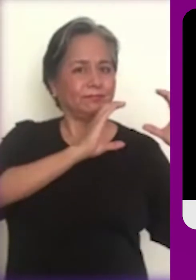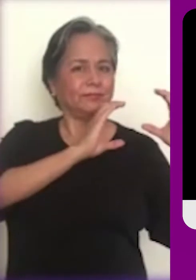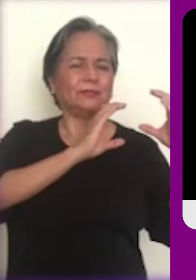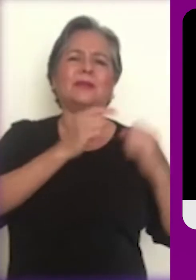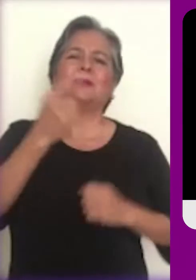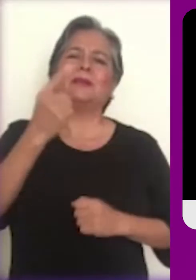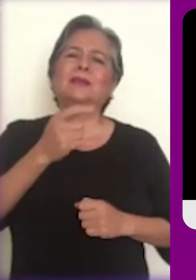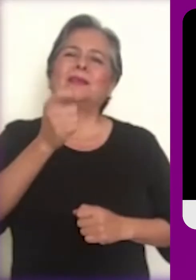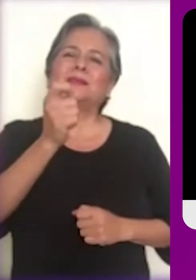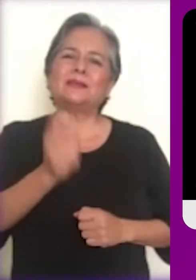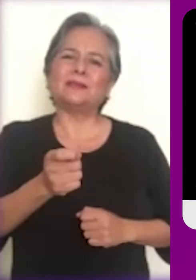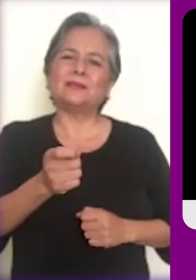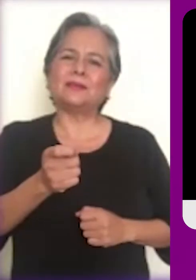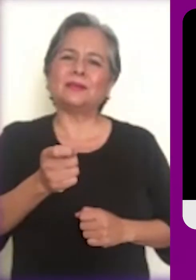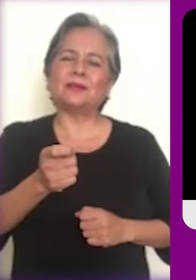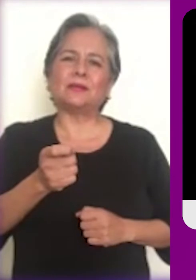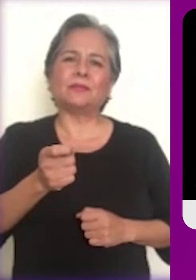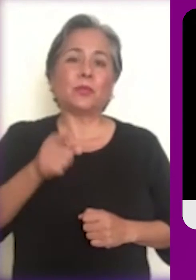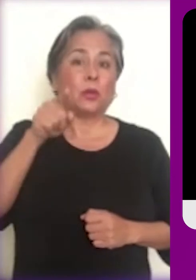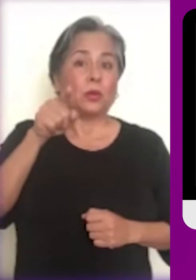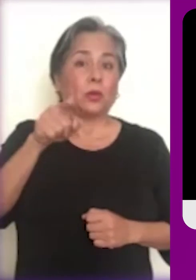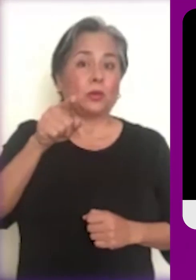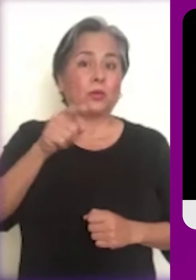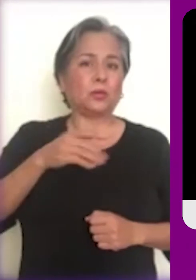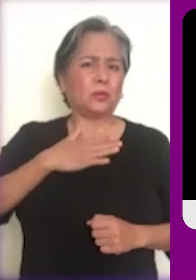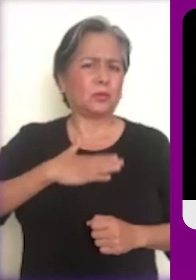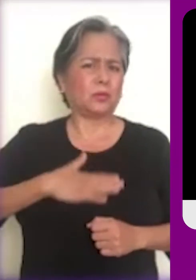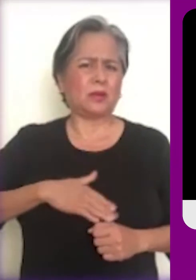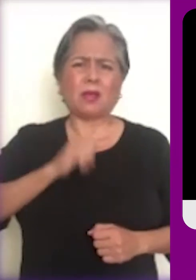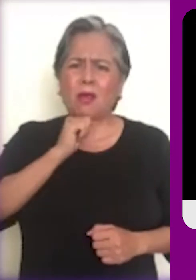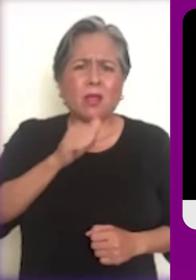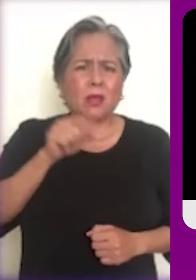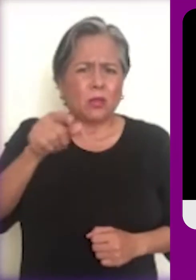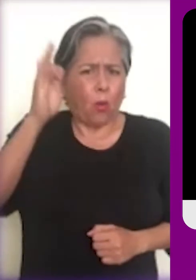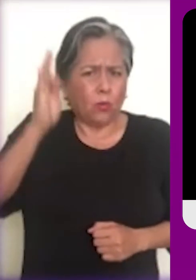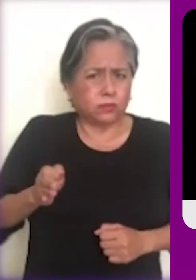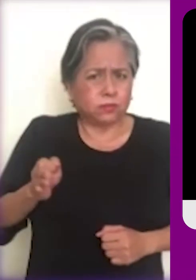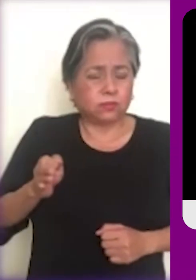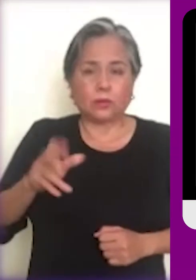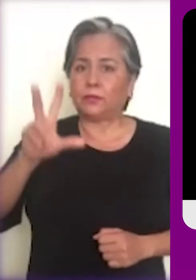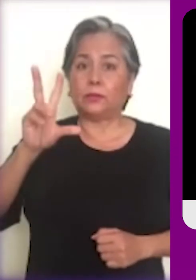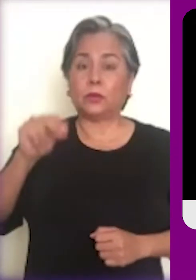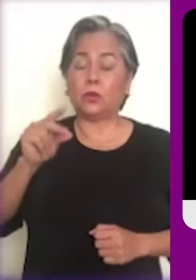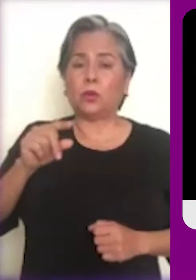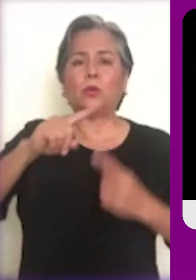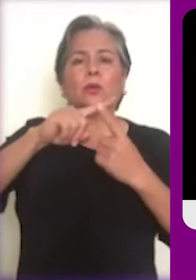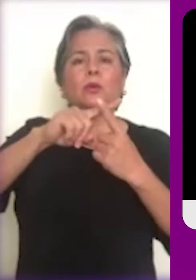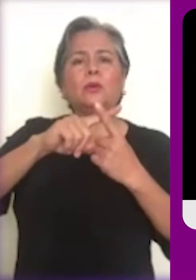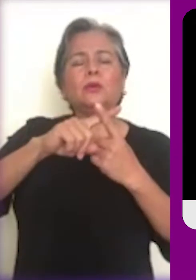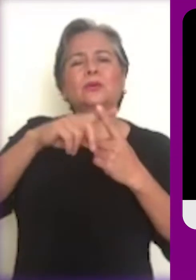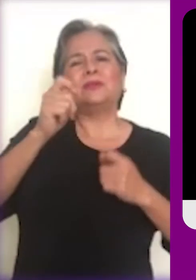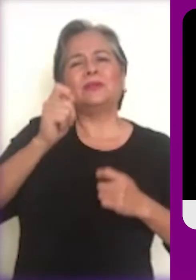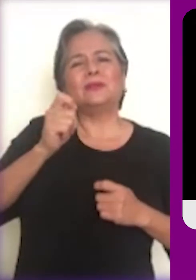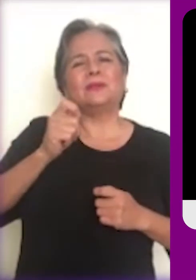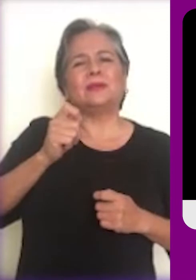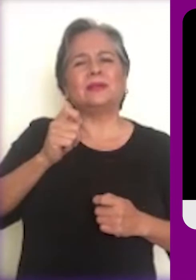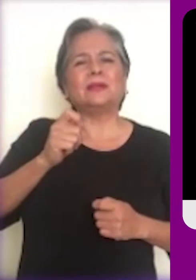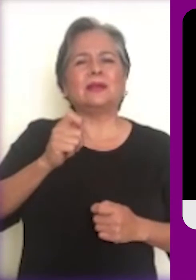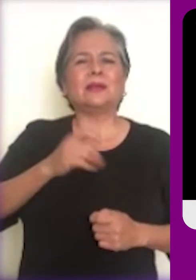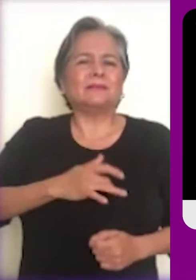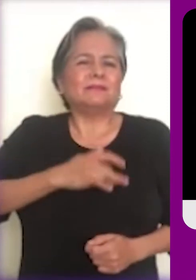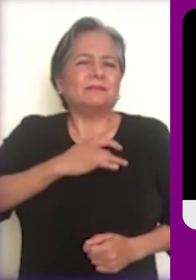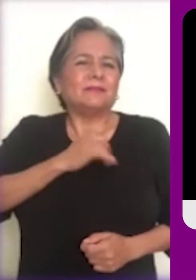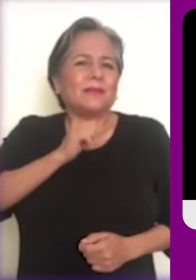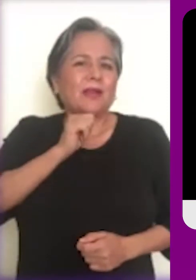La cruz no significa una aceptación resignada de la injusticia en que viven nuestros pueblos. La